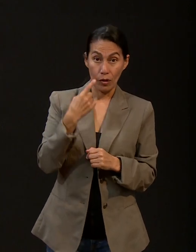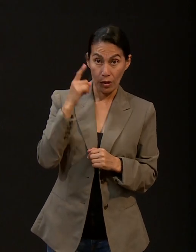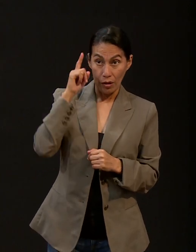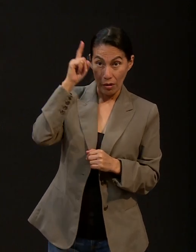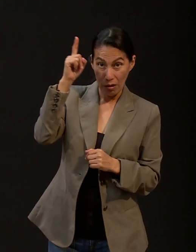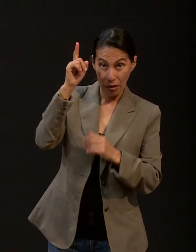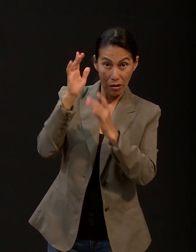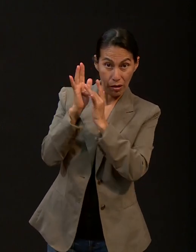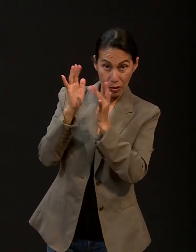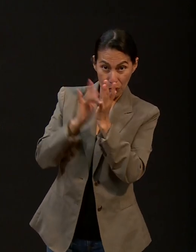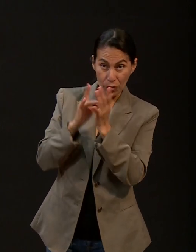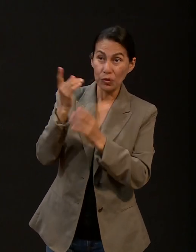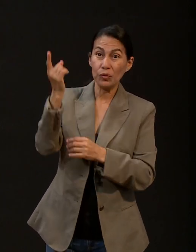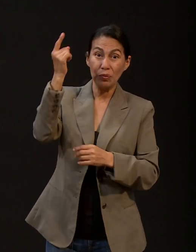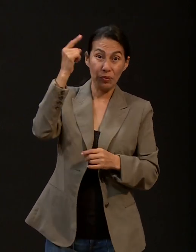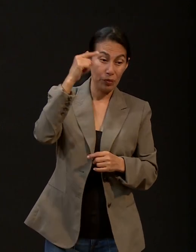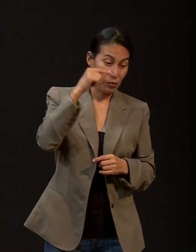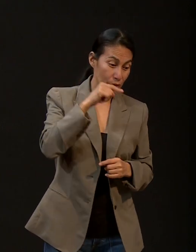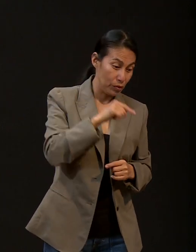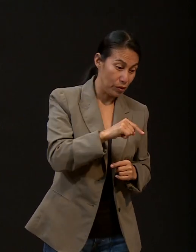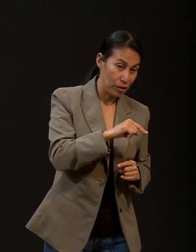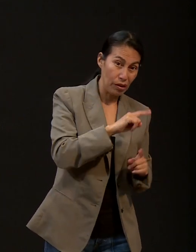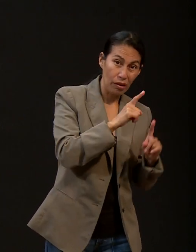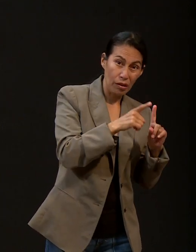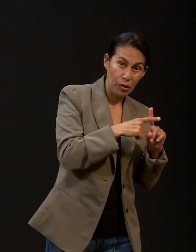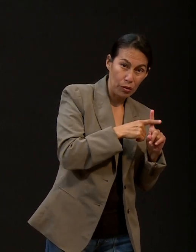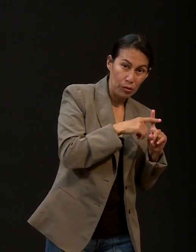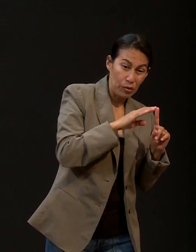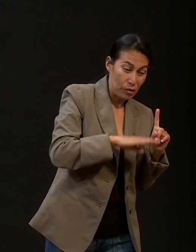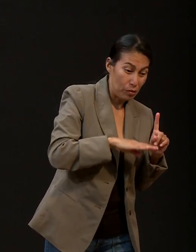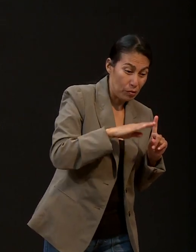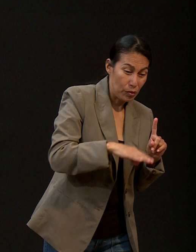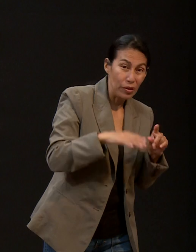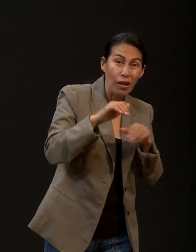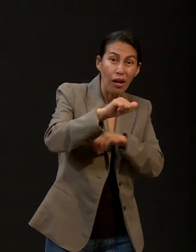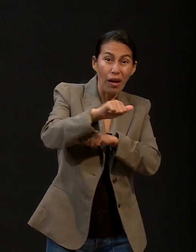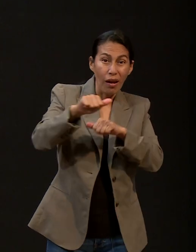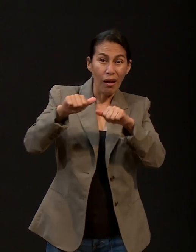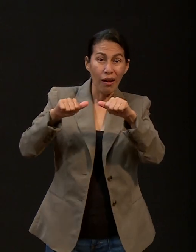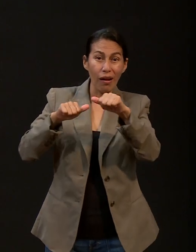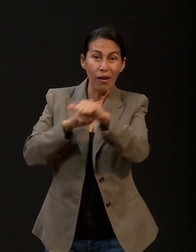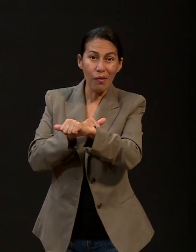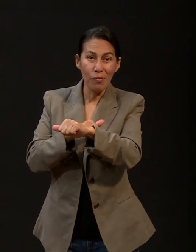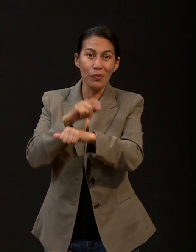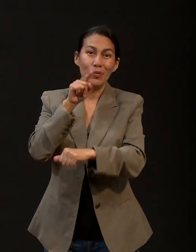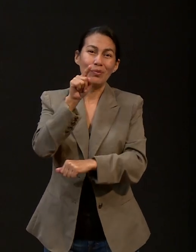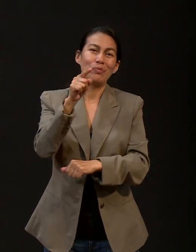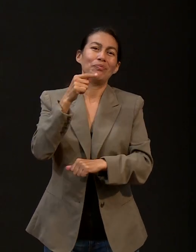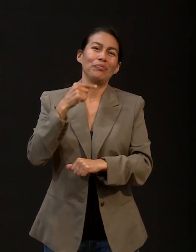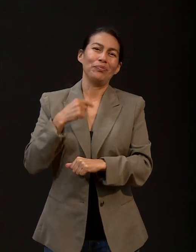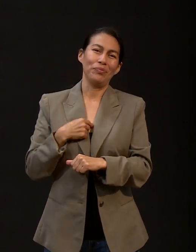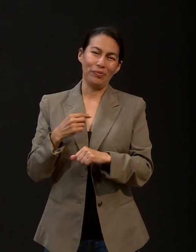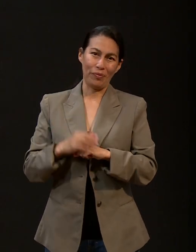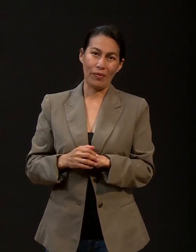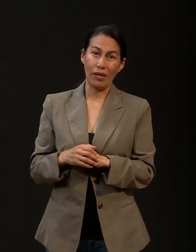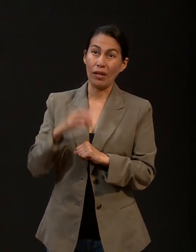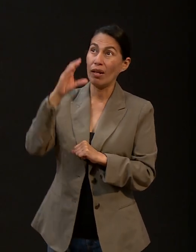preciosa sangre como propiedad suya, de su familia. Él dejó las mansiones del